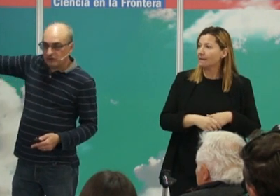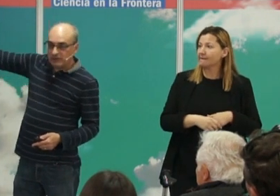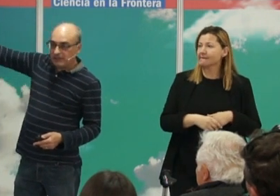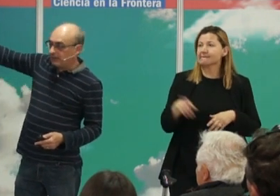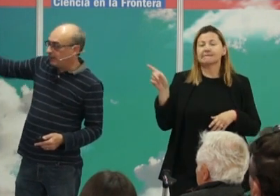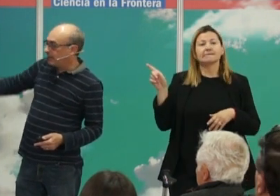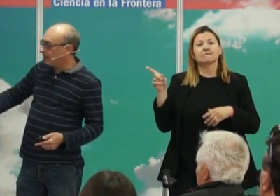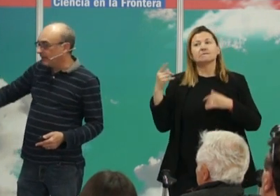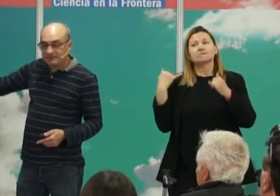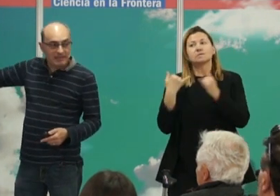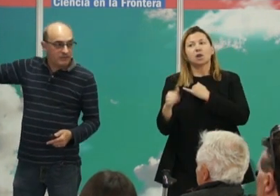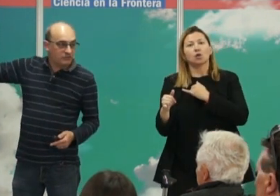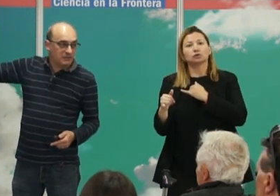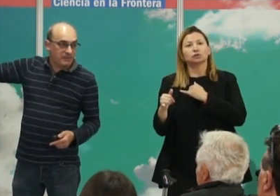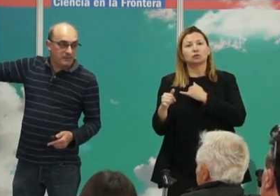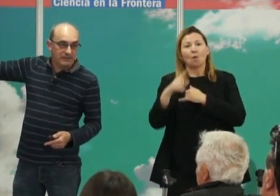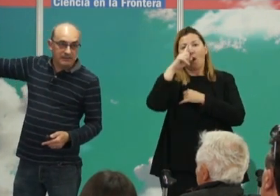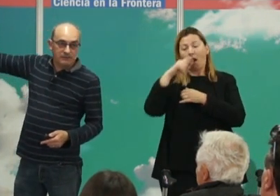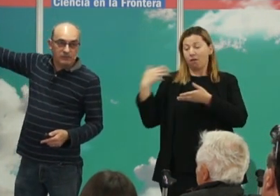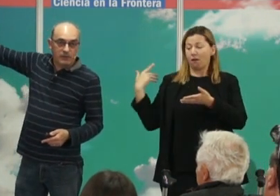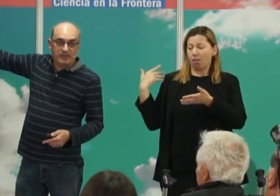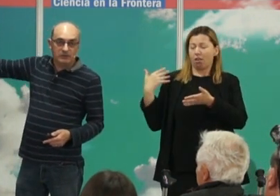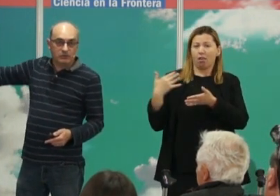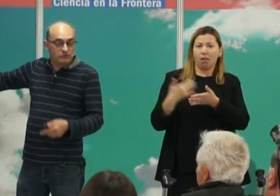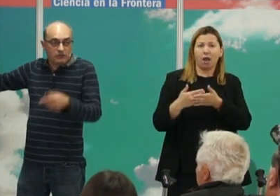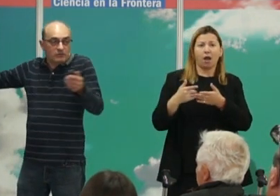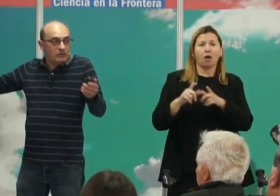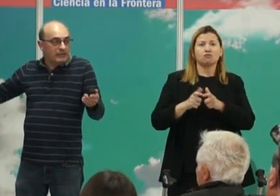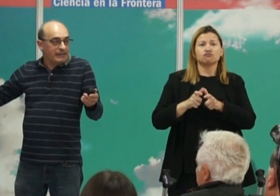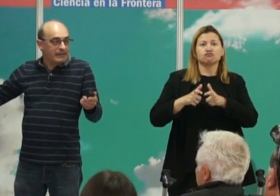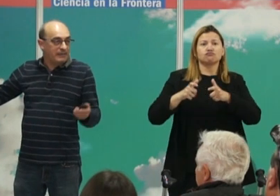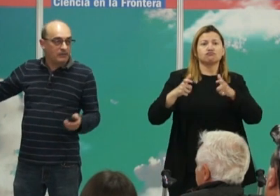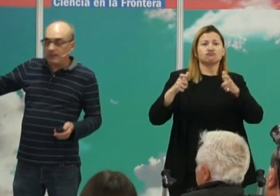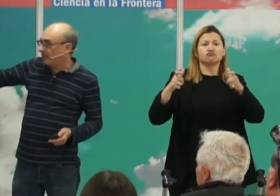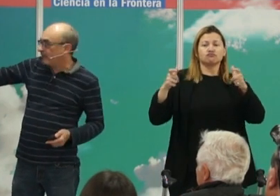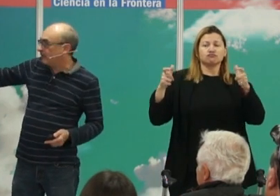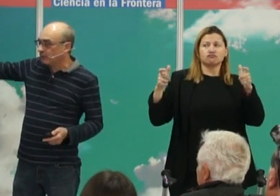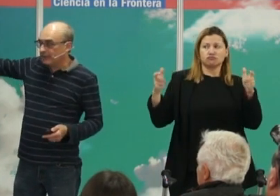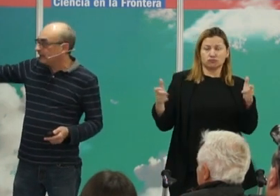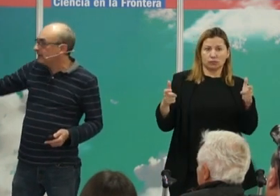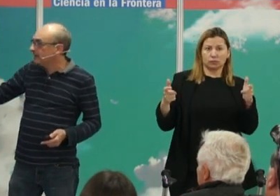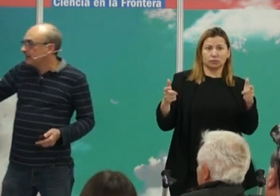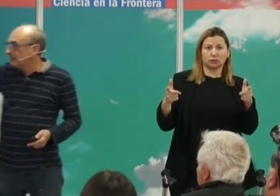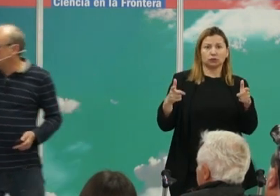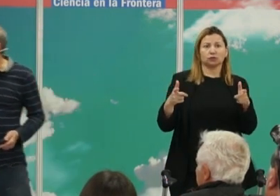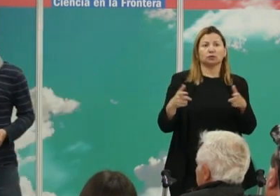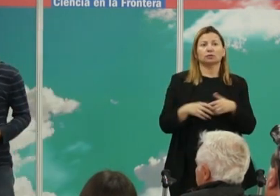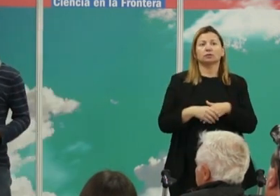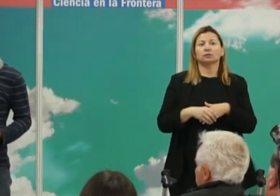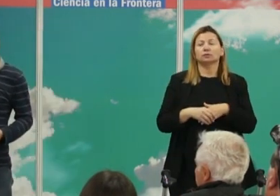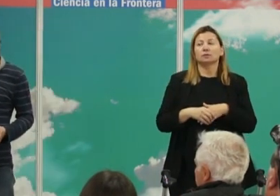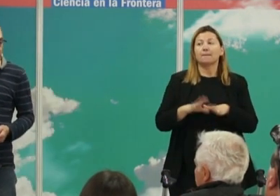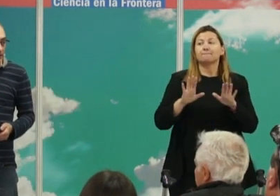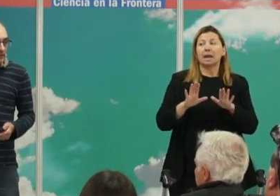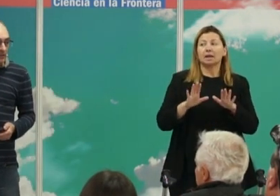últimos miles de años experimentan un aumento junto con el incremento de la población mundial y en